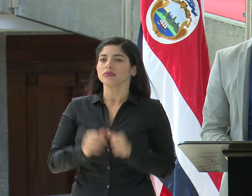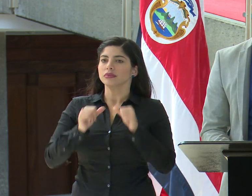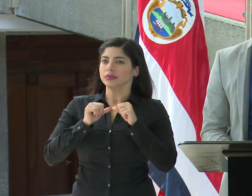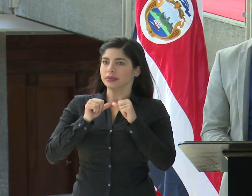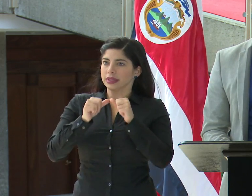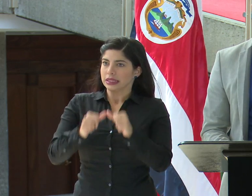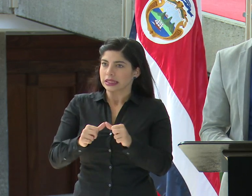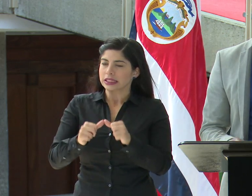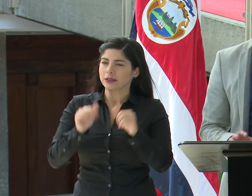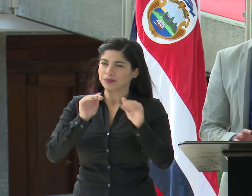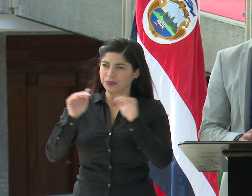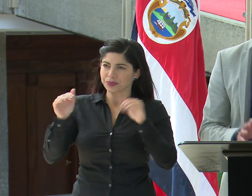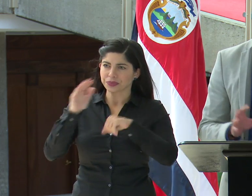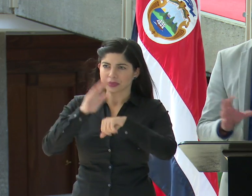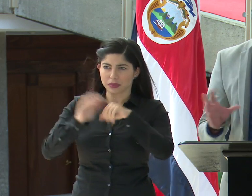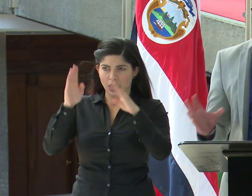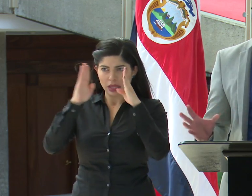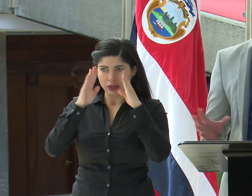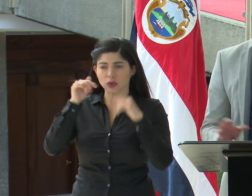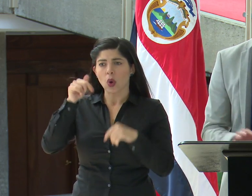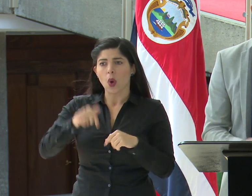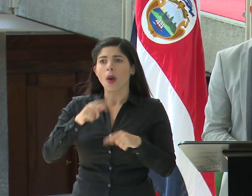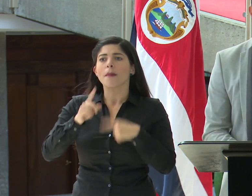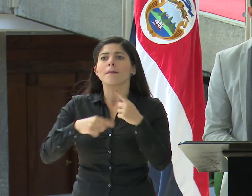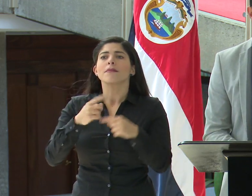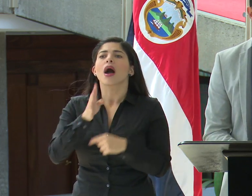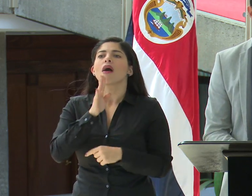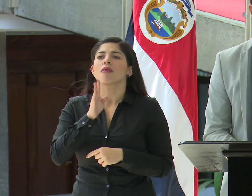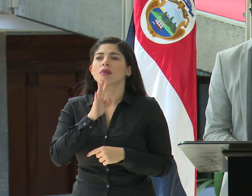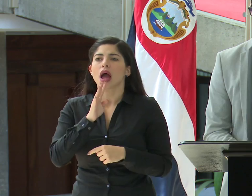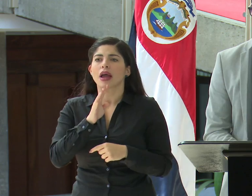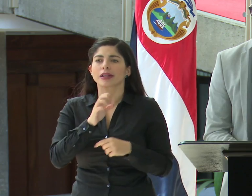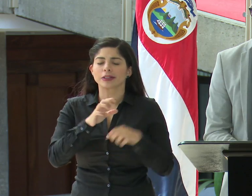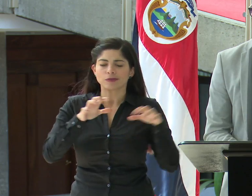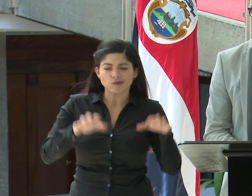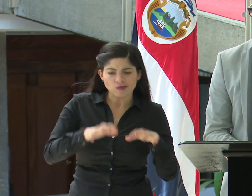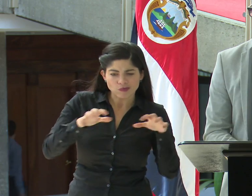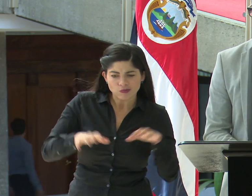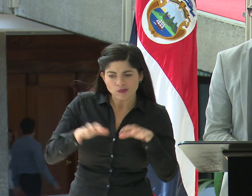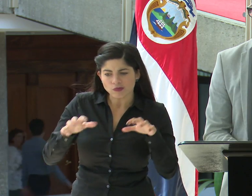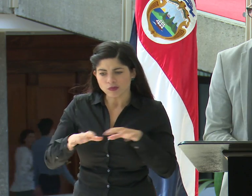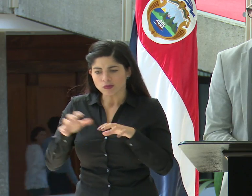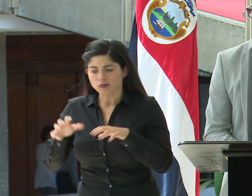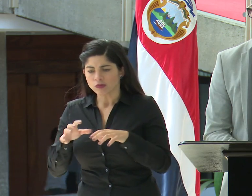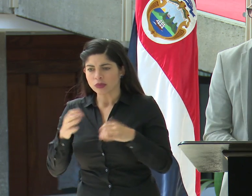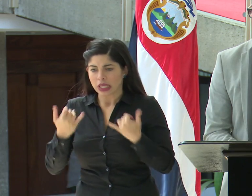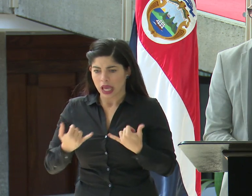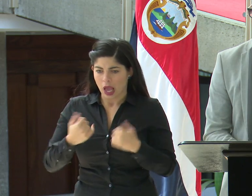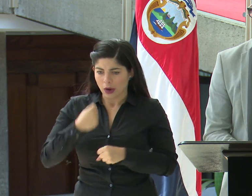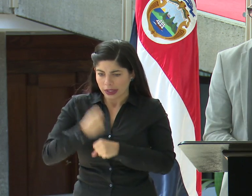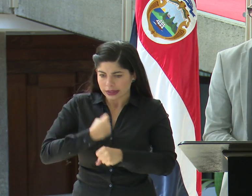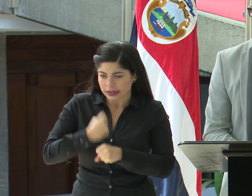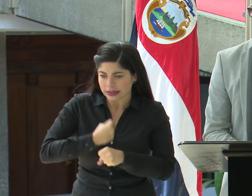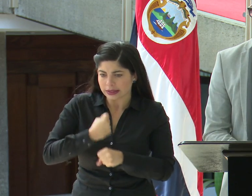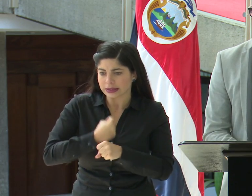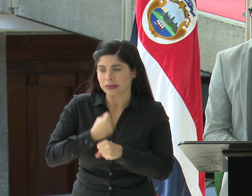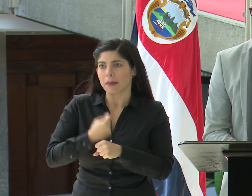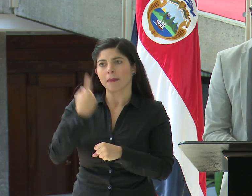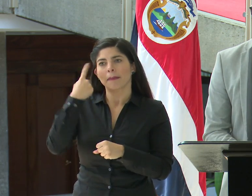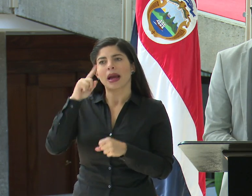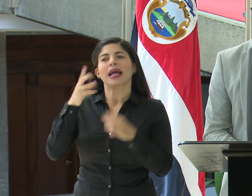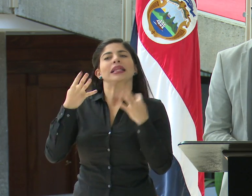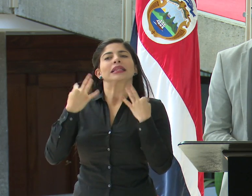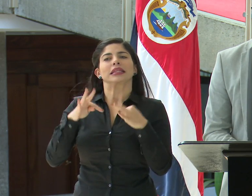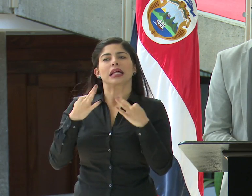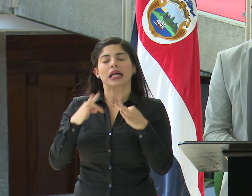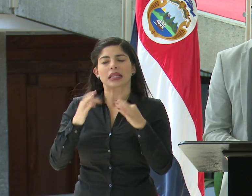Seguimos llamando la atención. Hoy vamos a hablar de otras acciones que están contempladas o que se están realizando para tratar